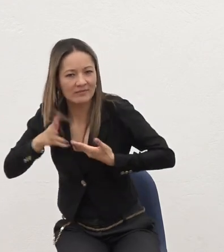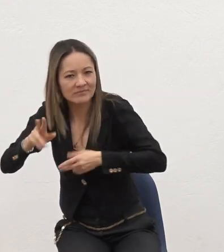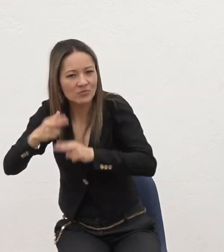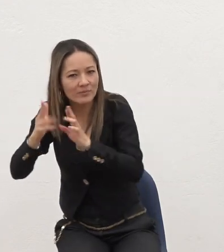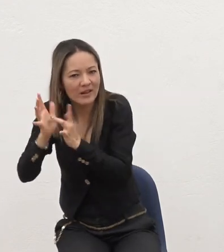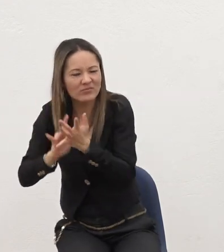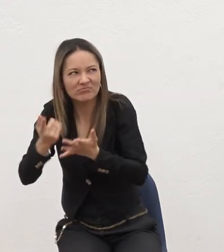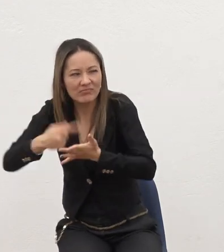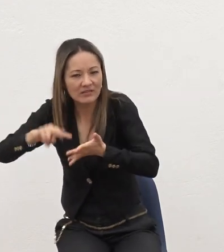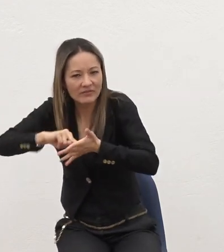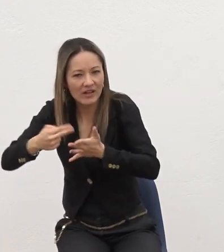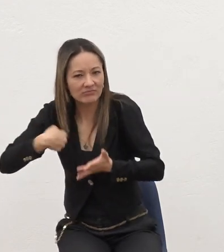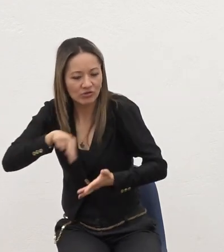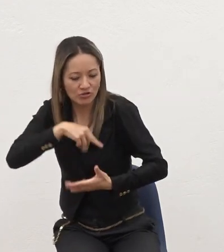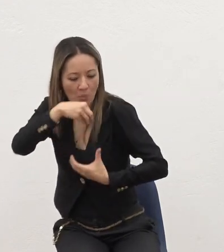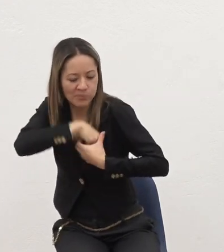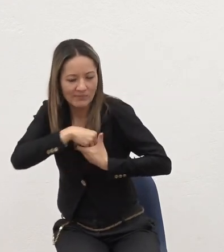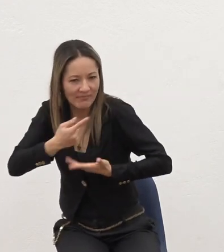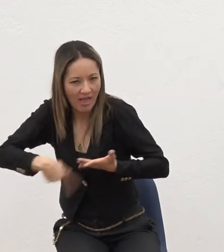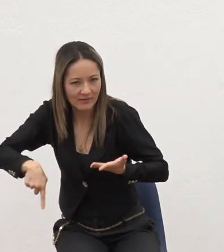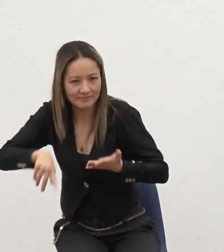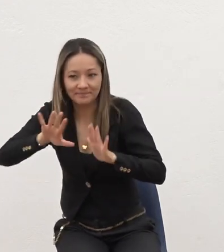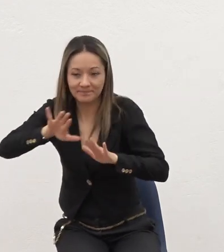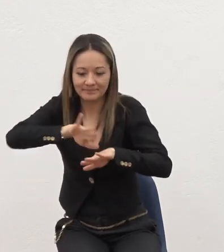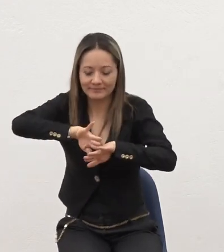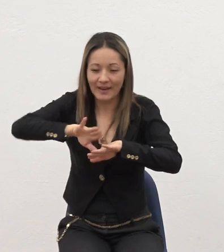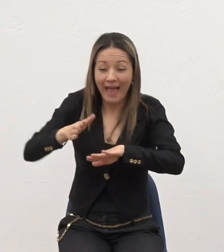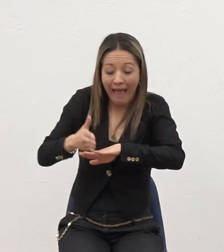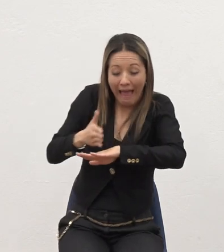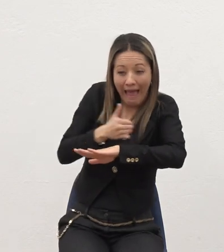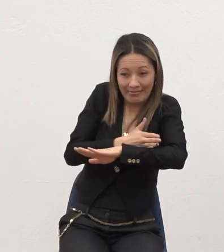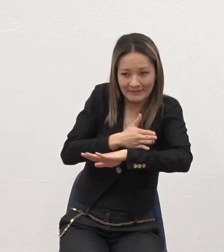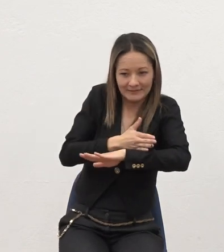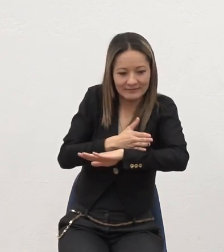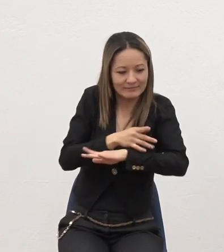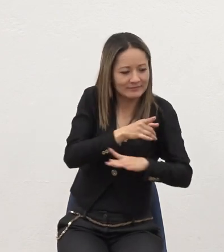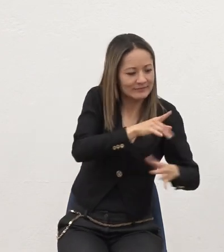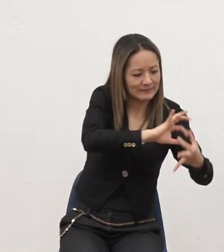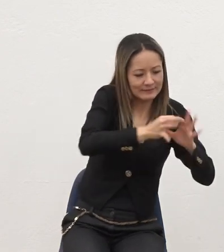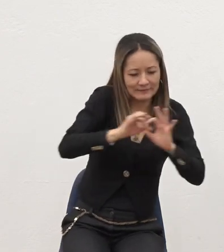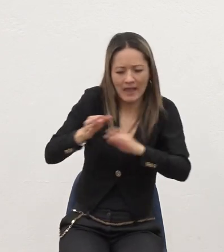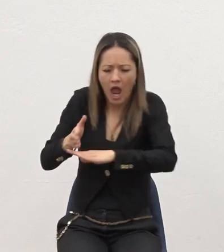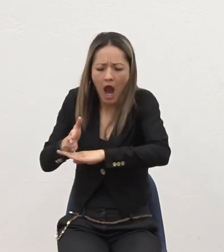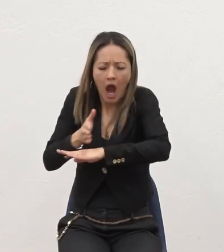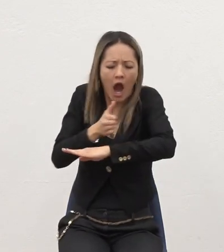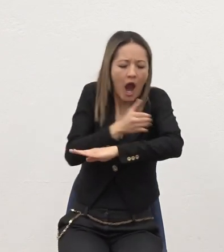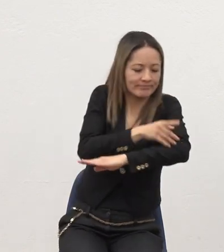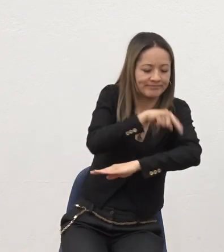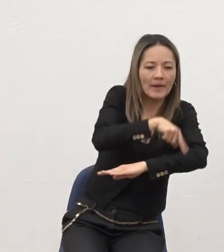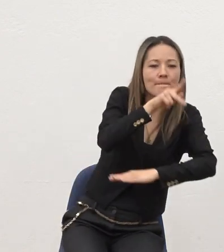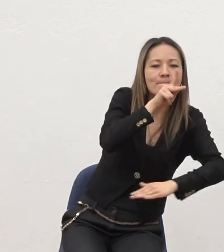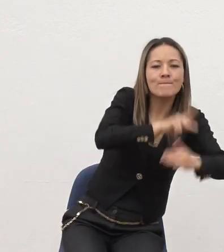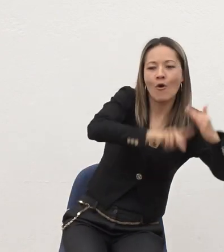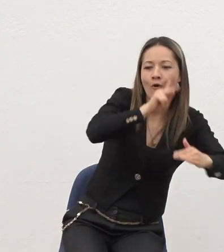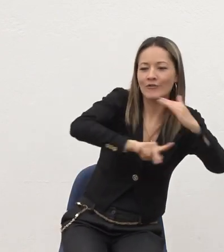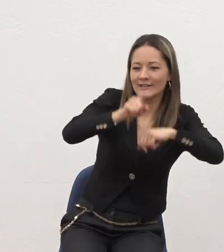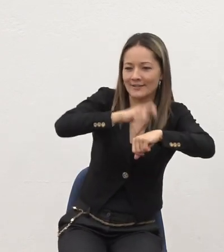nosotros Bueno Entonces vamos a hacer Un recorrido Como Por la profecía Por Isaías Y vamos a